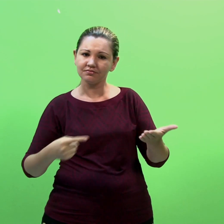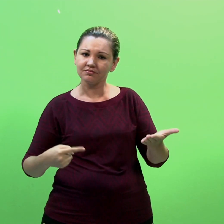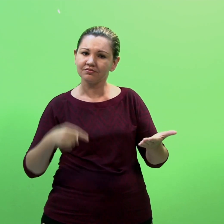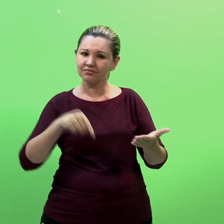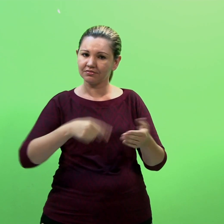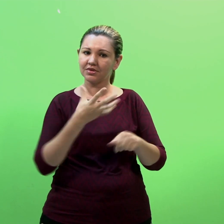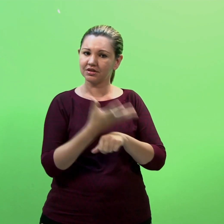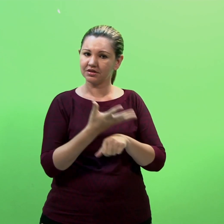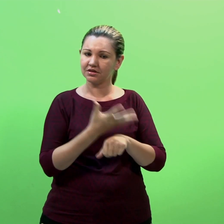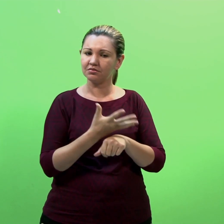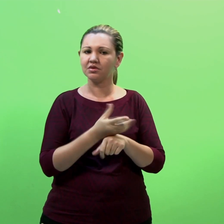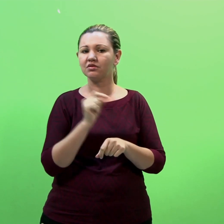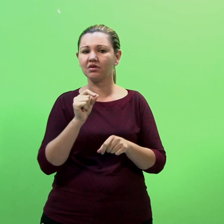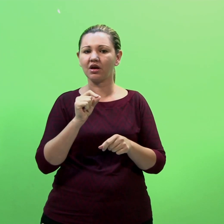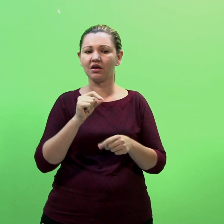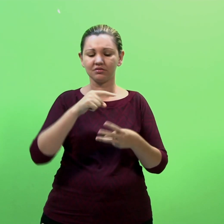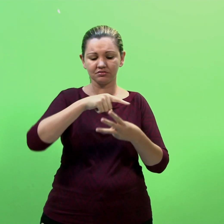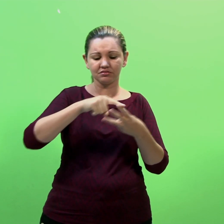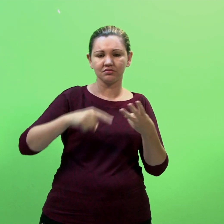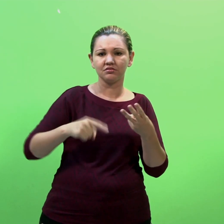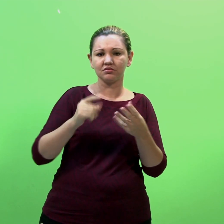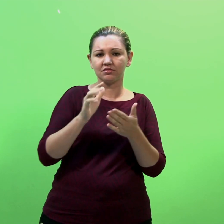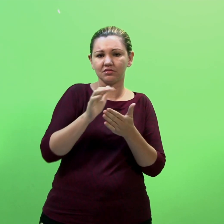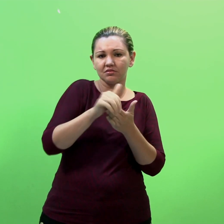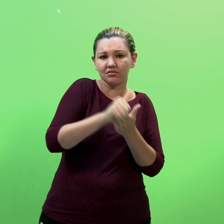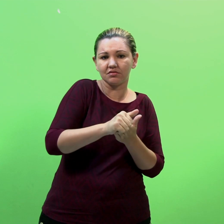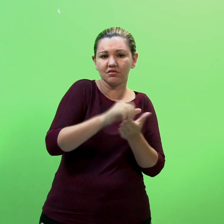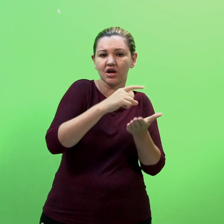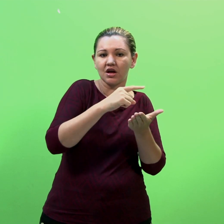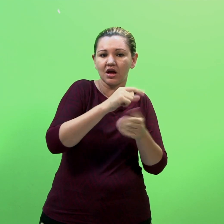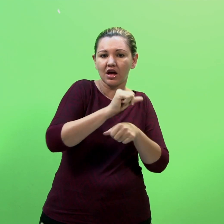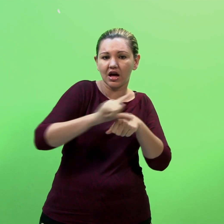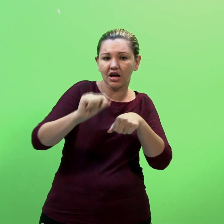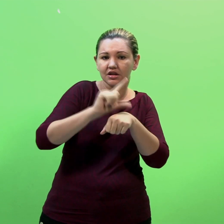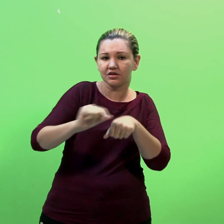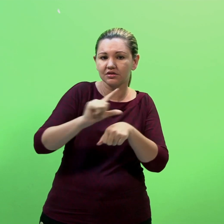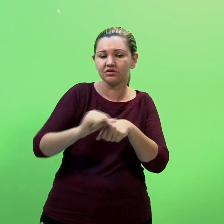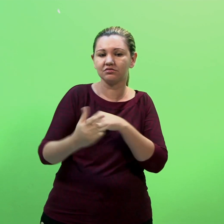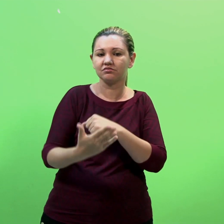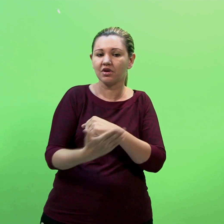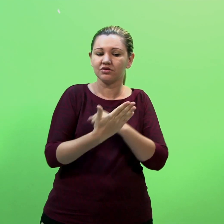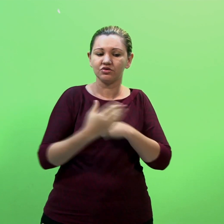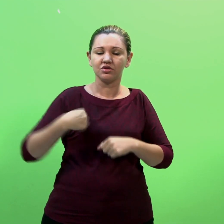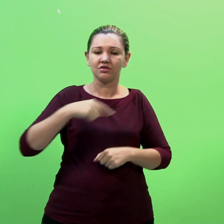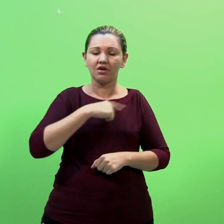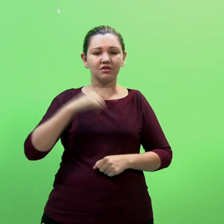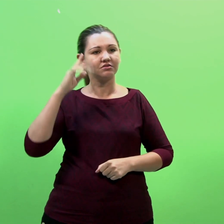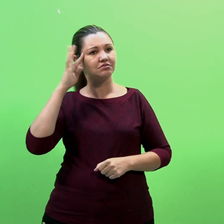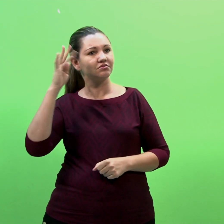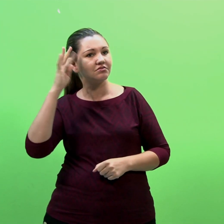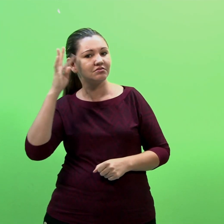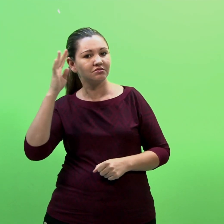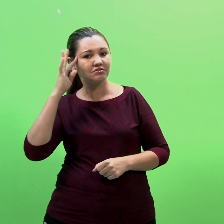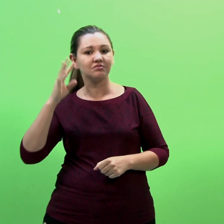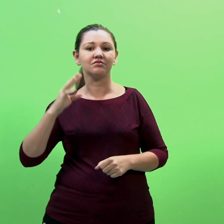na verdade, é composto por alguns artigos que nos ajudarão na discussão teórica do conteúdo. No entanto, nossas